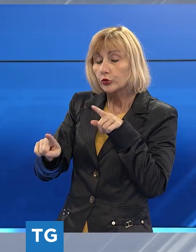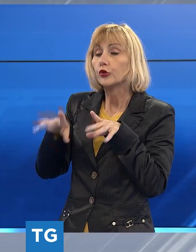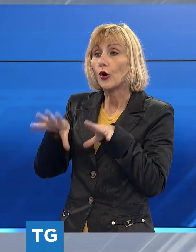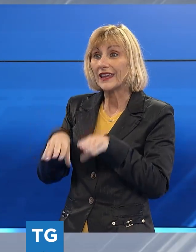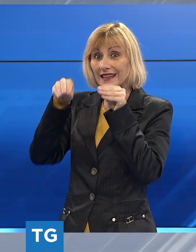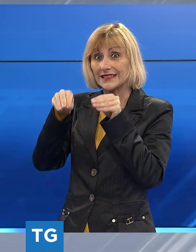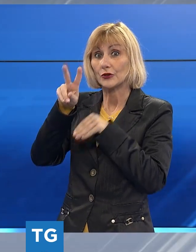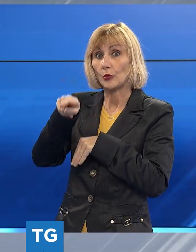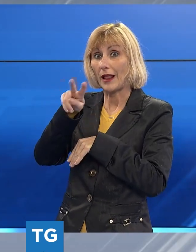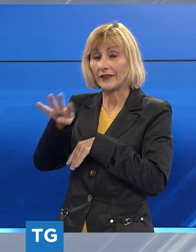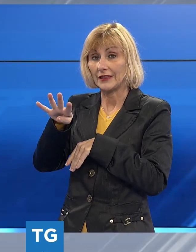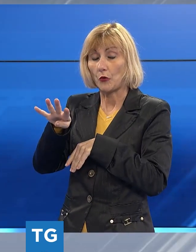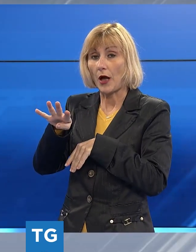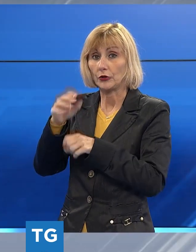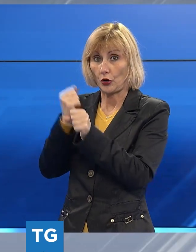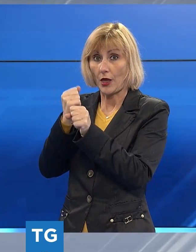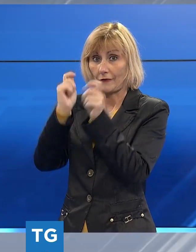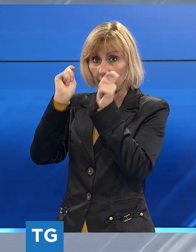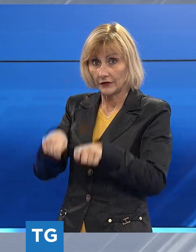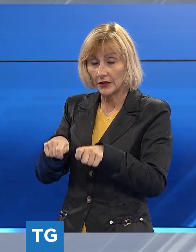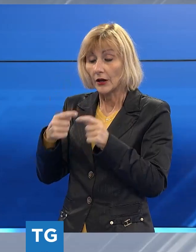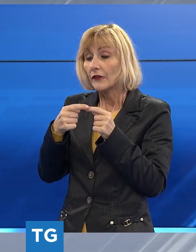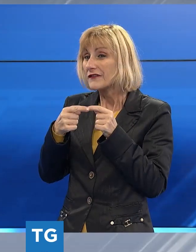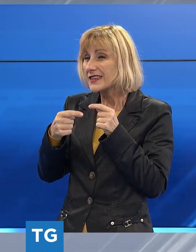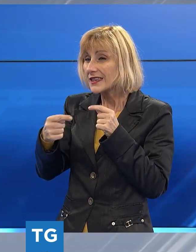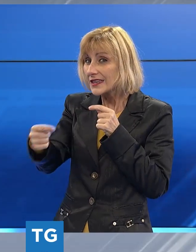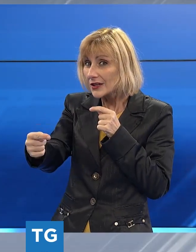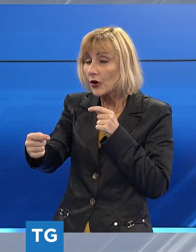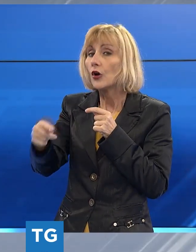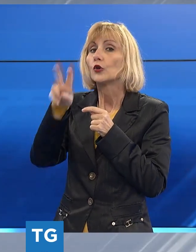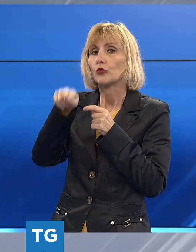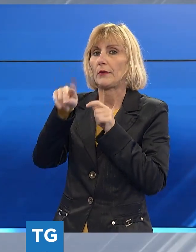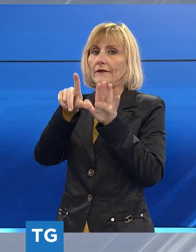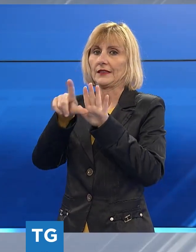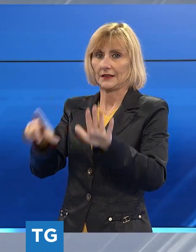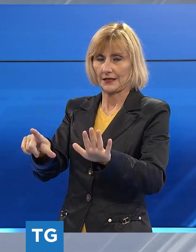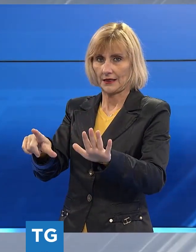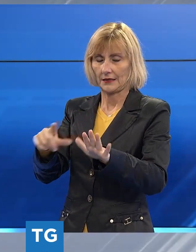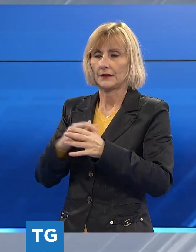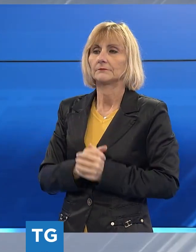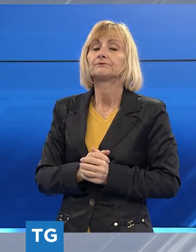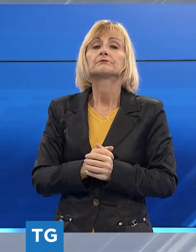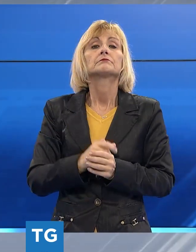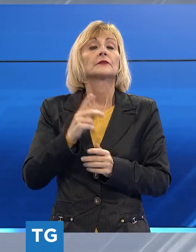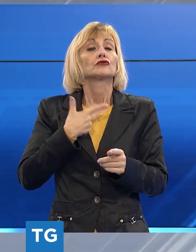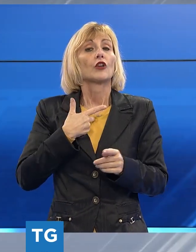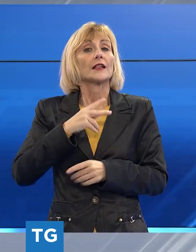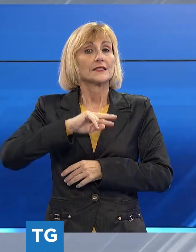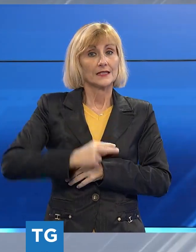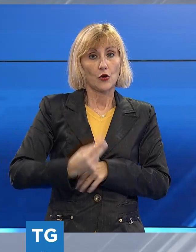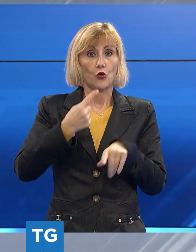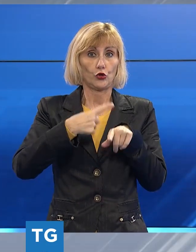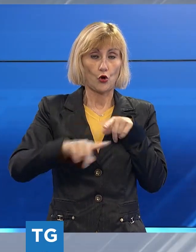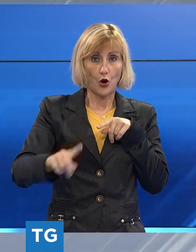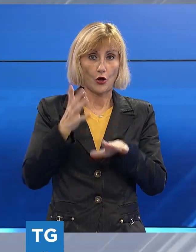inizio 2024 e terminare più o meno dopo inizio 2027. Previsto anche un successivo secondo lotto di interventi